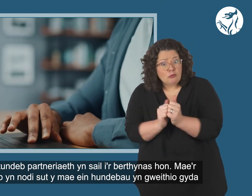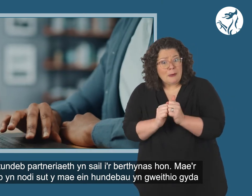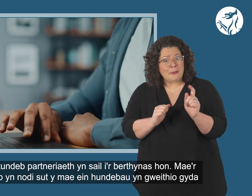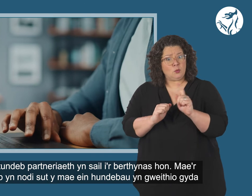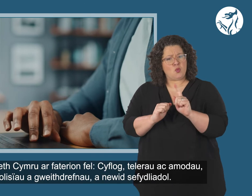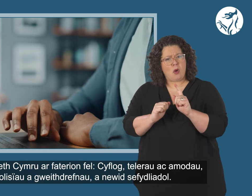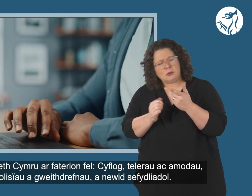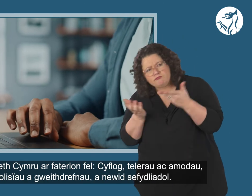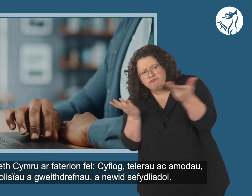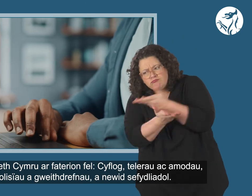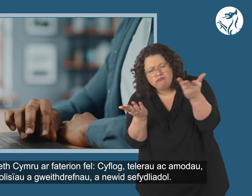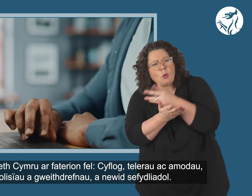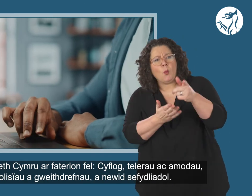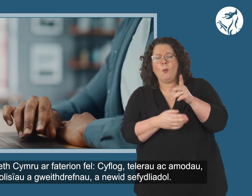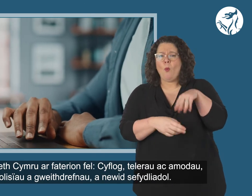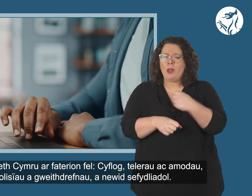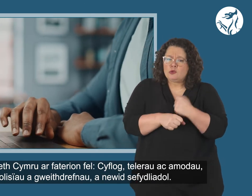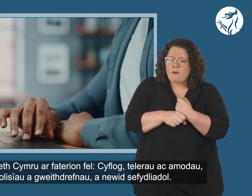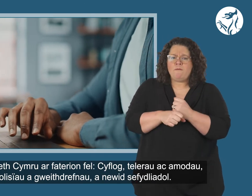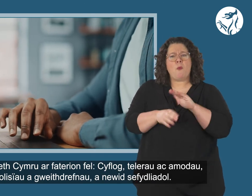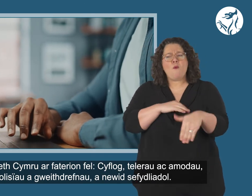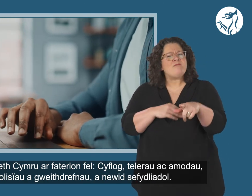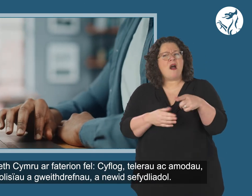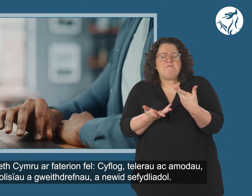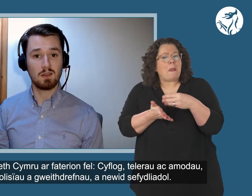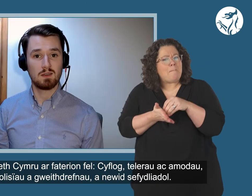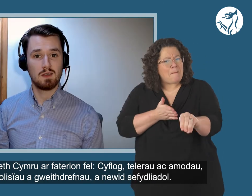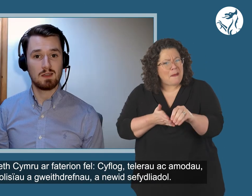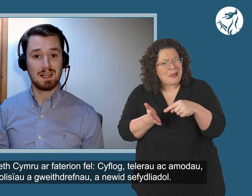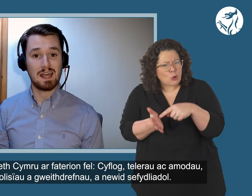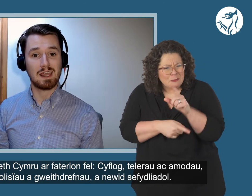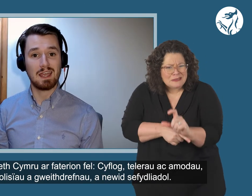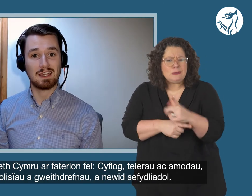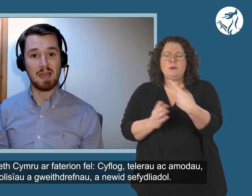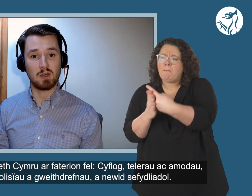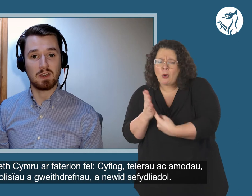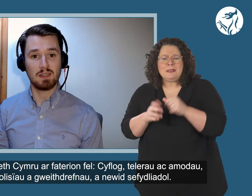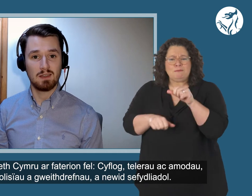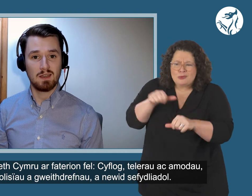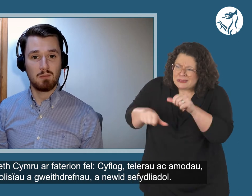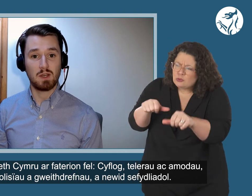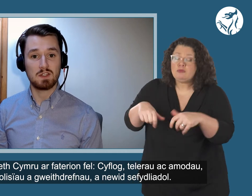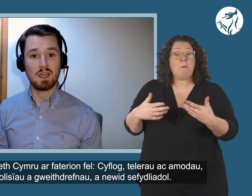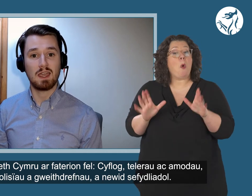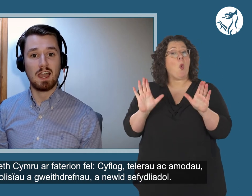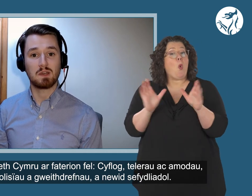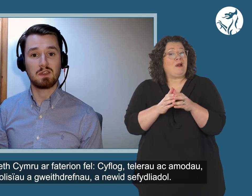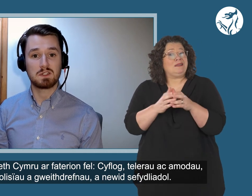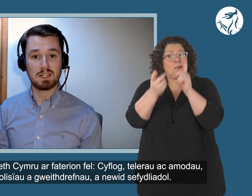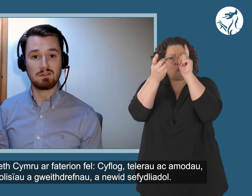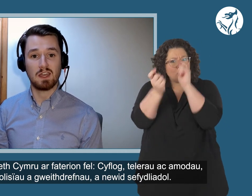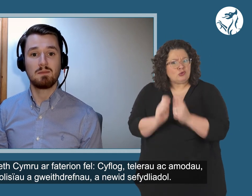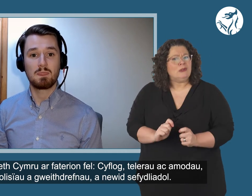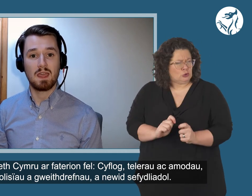yn gweithio gyda llwodraeth Cymru a phyterion fel cyfflog, tylerau ac amodau, polisiau a